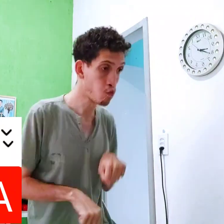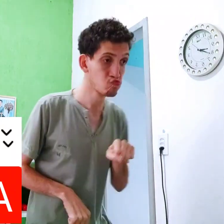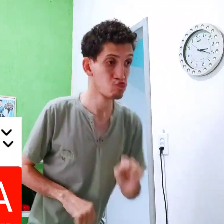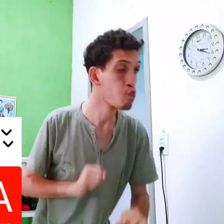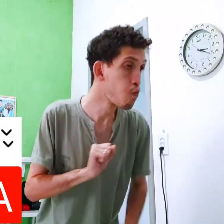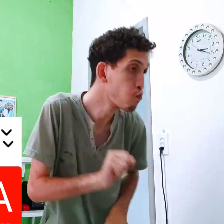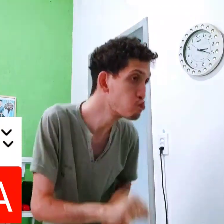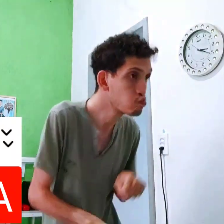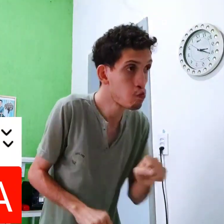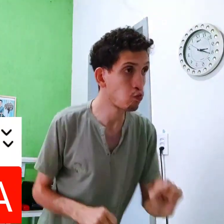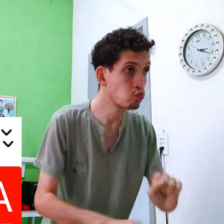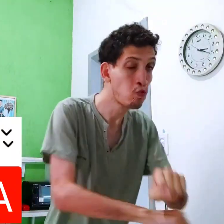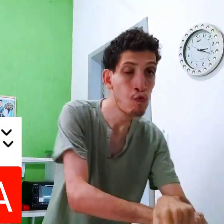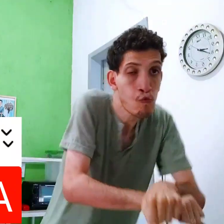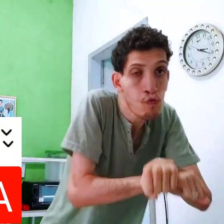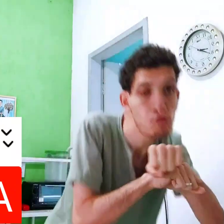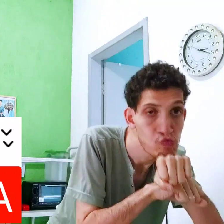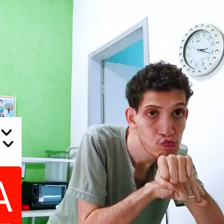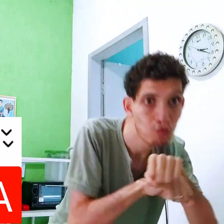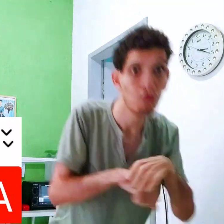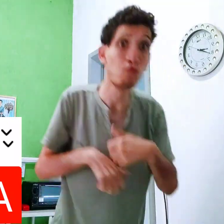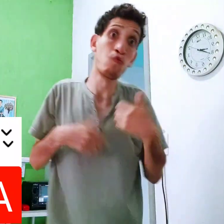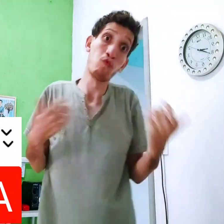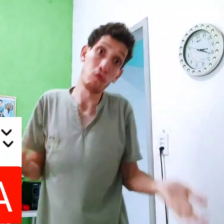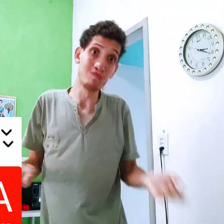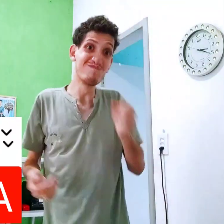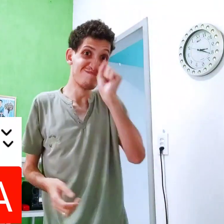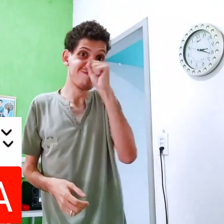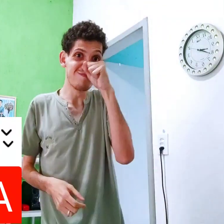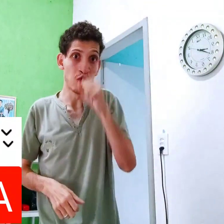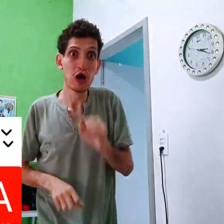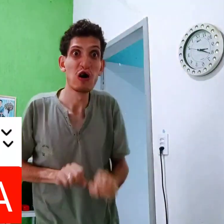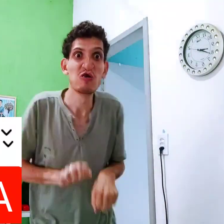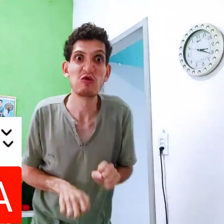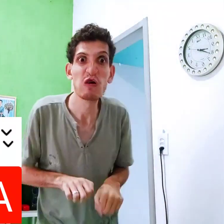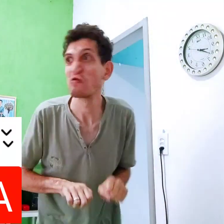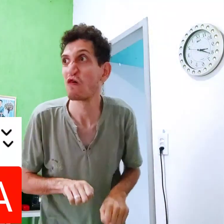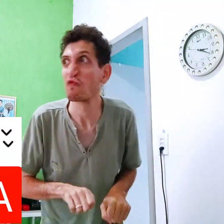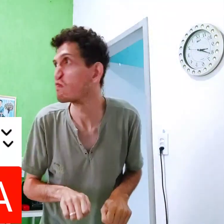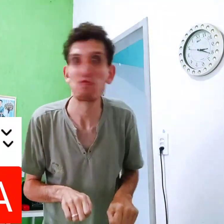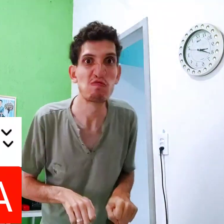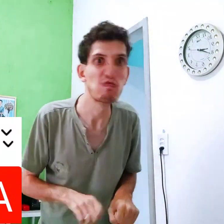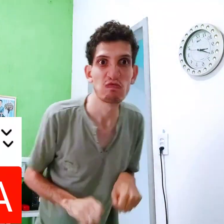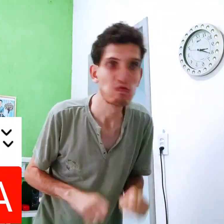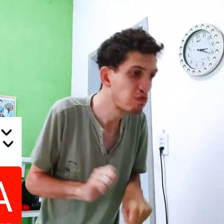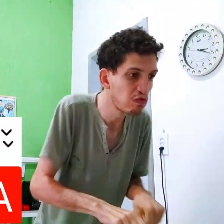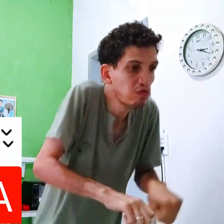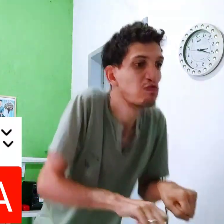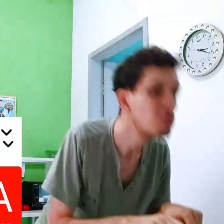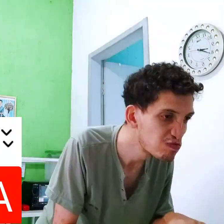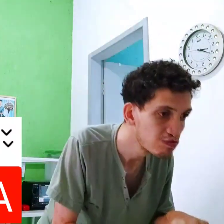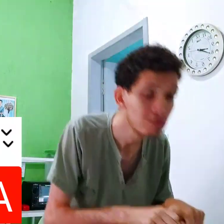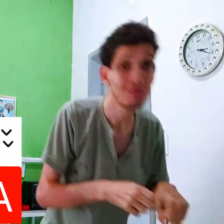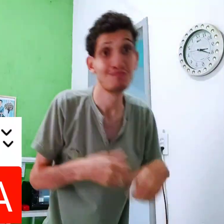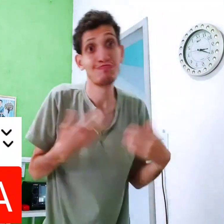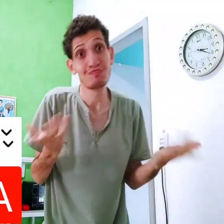Caminha Até lá Pra dormir Ou O corpinho Vai lá dormir